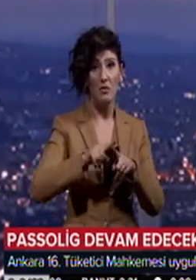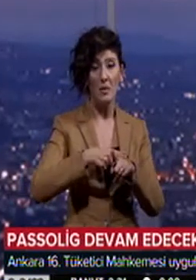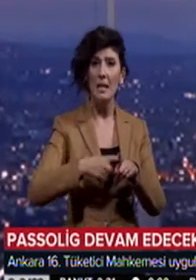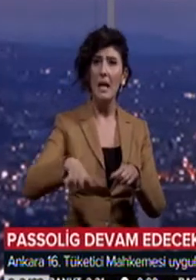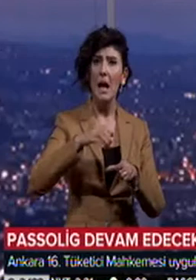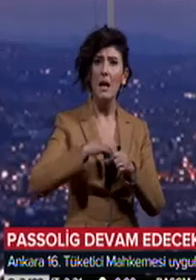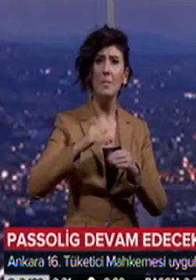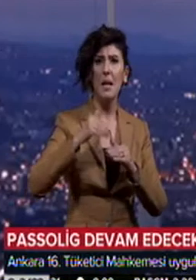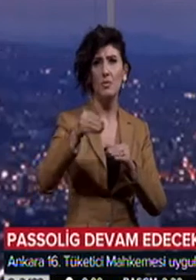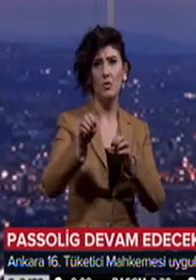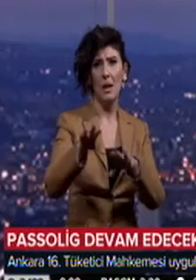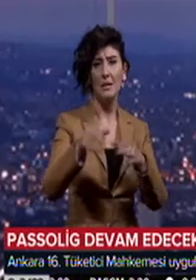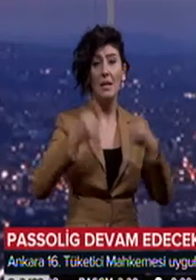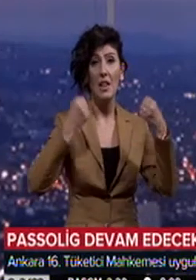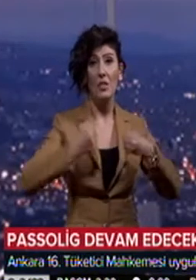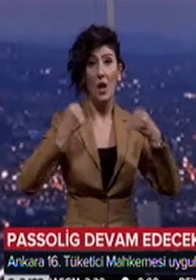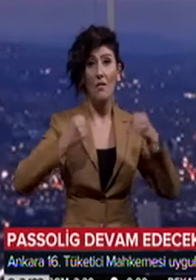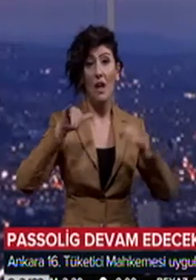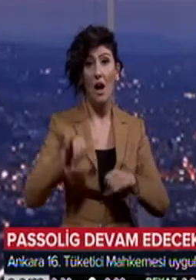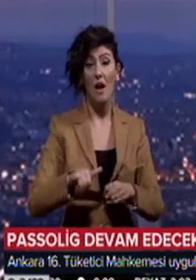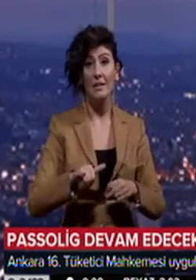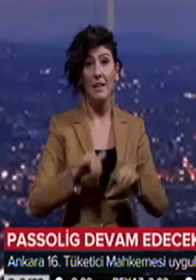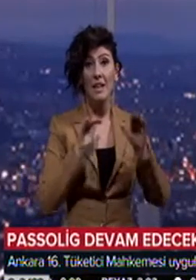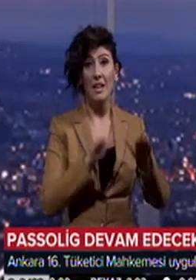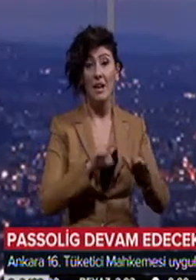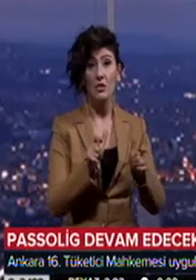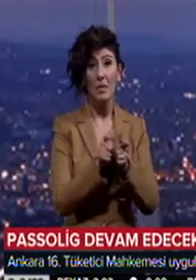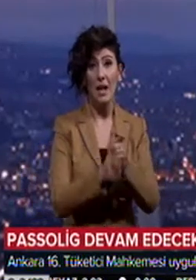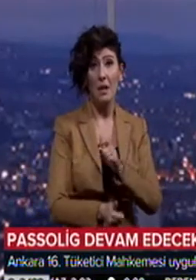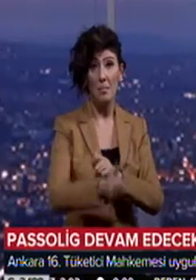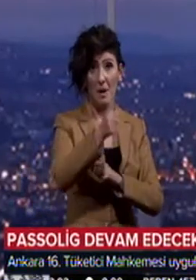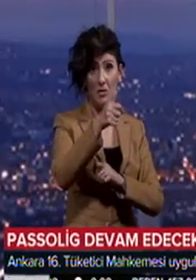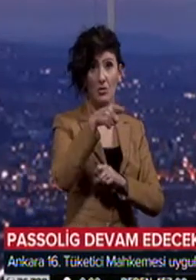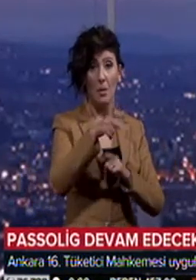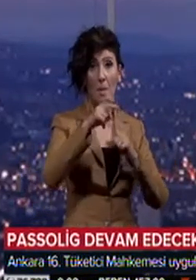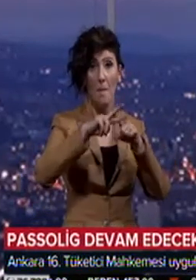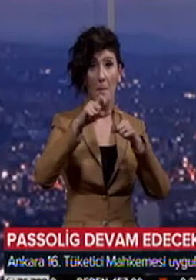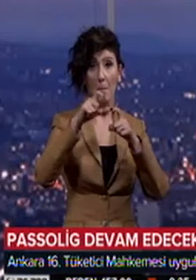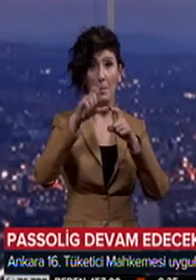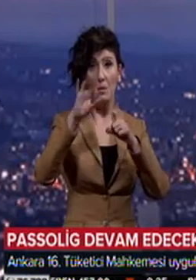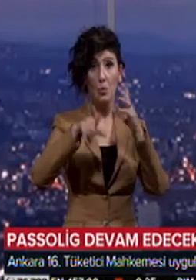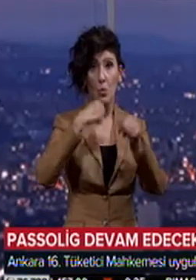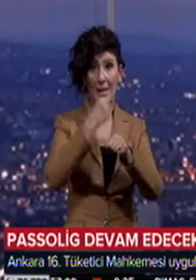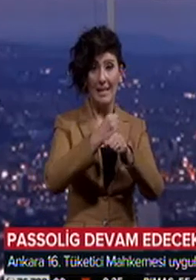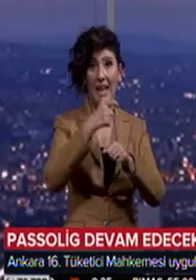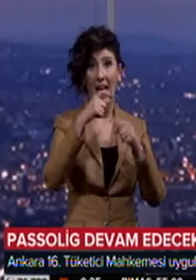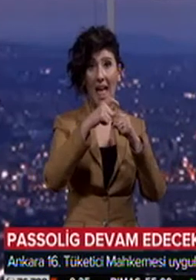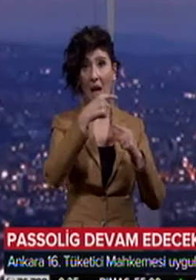paylaşılabilmesini kapsam dışı bıraktı. Taraftar Hakları Dayanışma Derneği Başkanı Kemal Ulusoy, Pasolik ve E-Bilet uygulaması